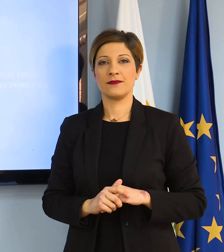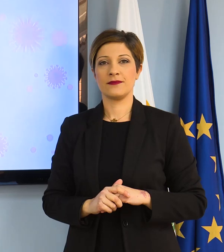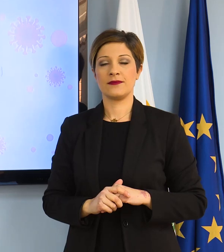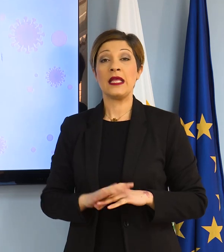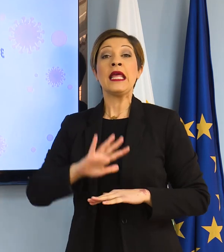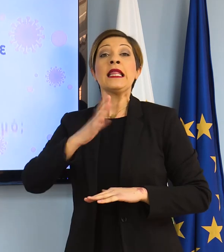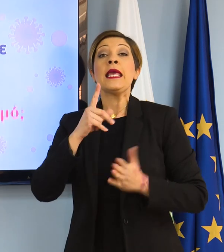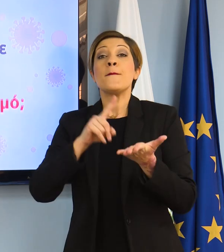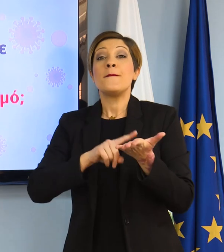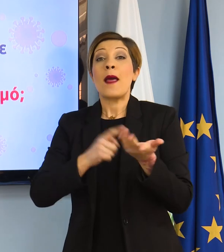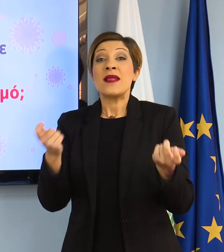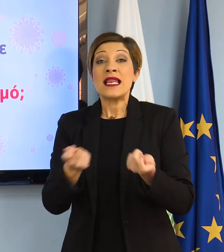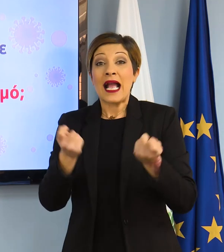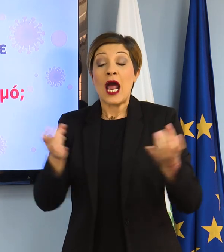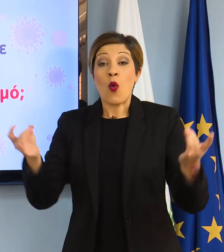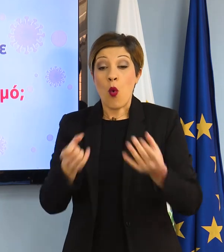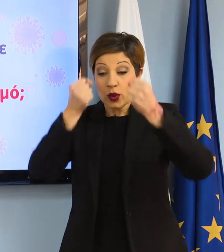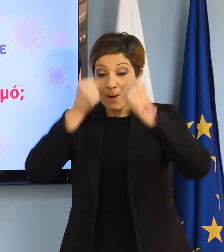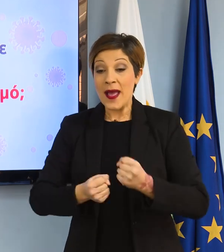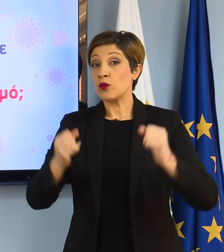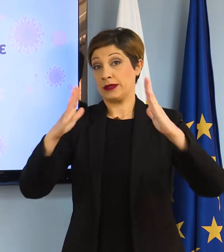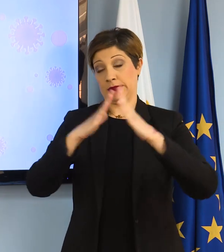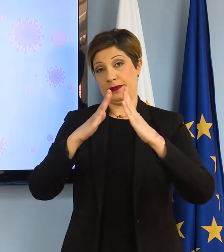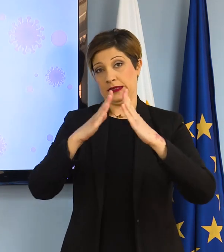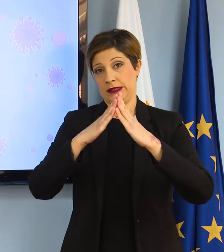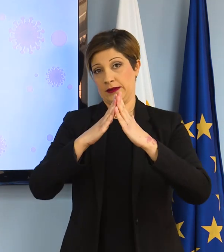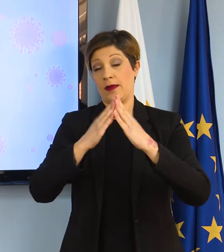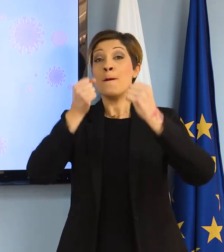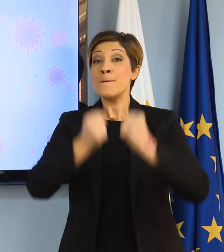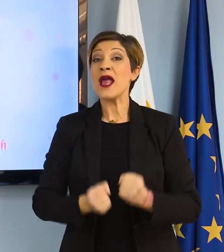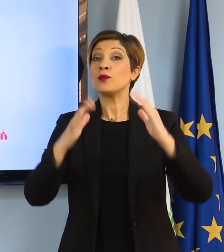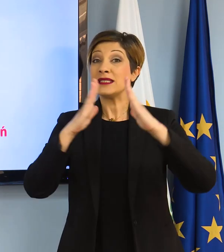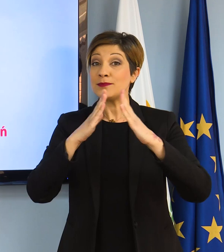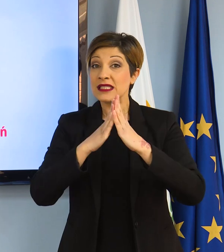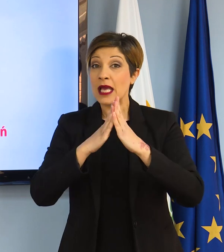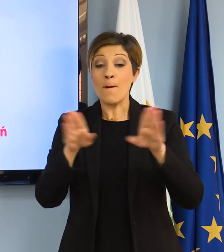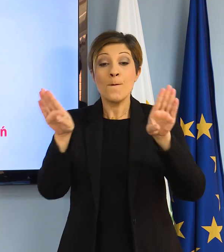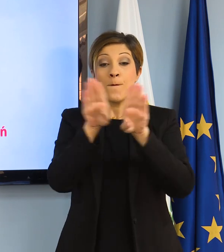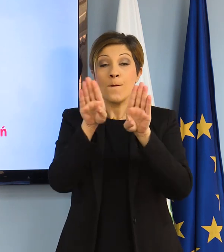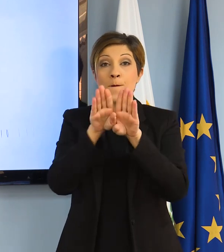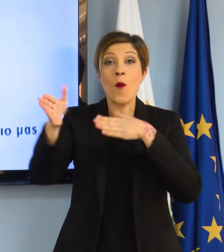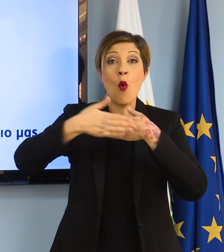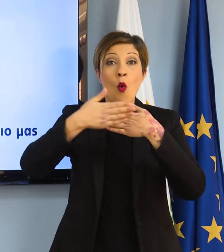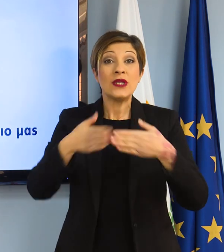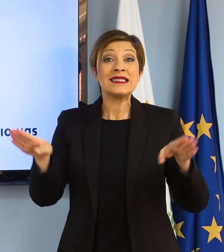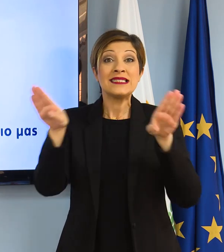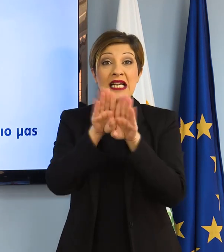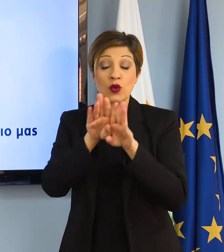Τι πρέπει να κάνουμε όταν βρισκόμαστε σε κατοίκον περιορισμό? Μένουμε σπίτι. Κρατούμε την πόρτα κλειστή και αερίζουμε καλά το